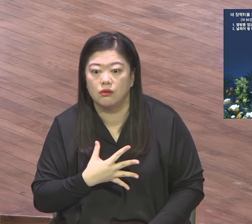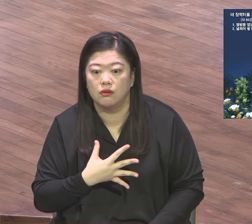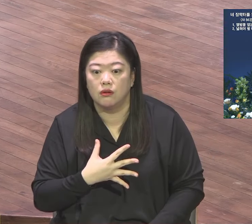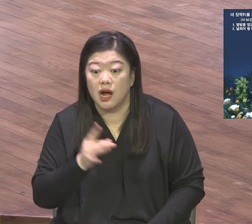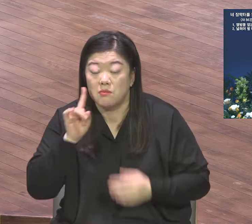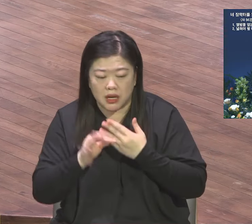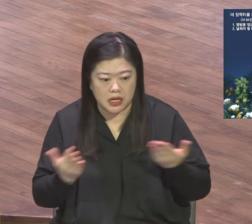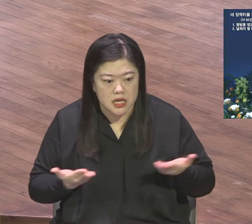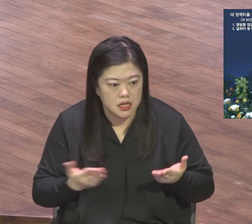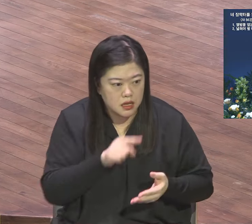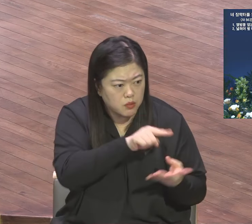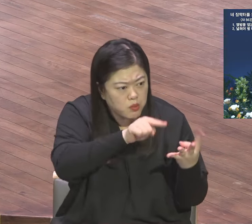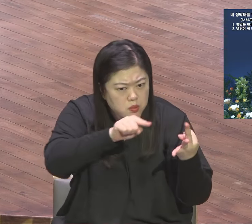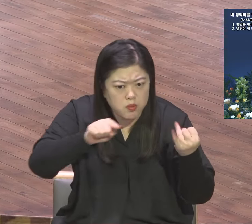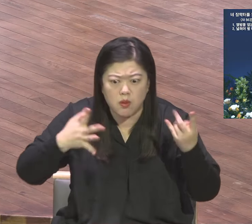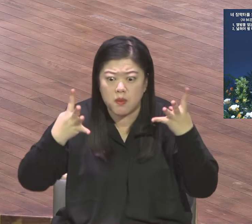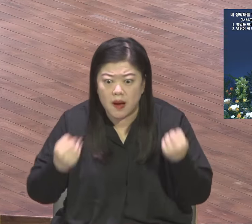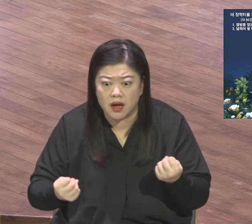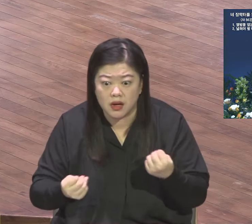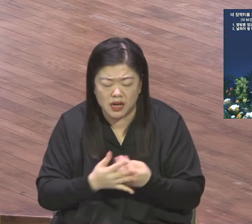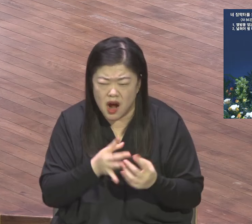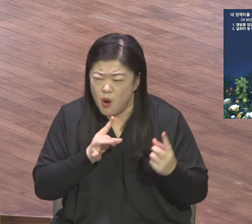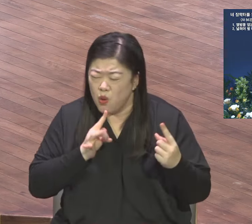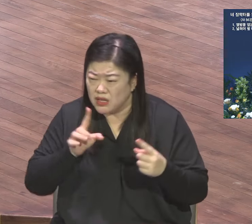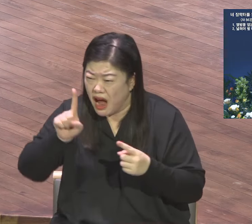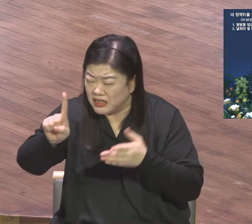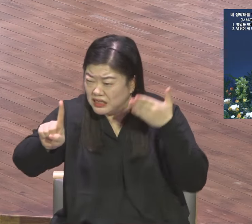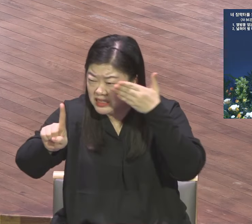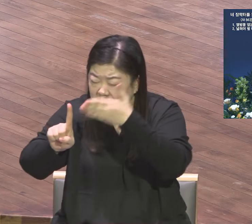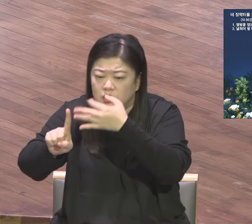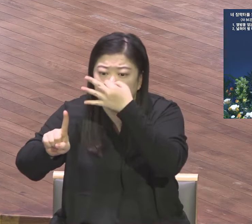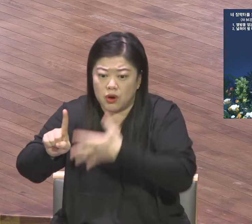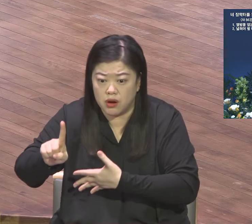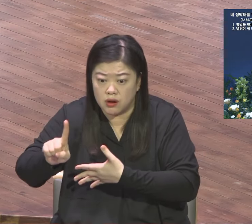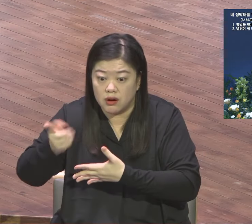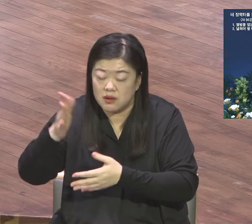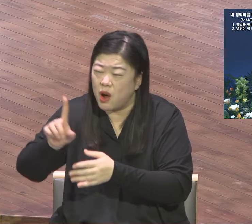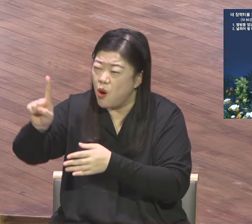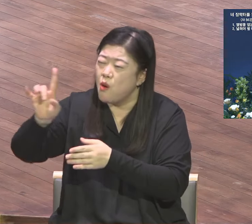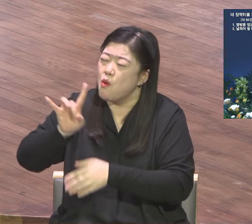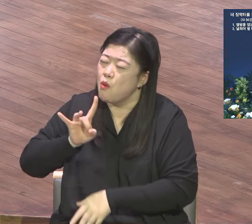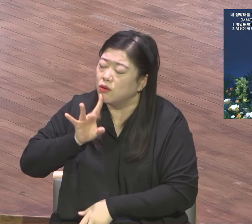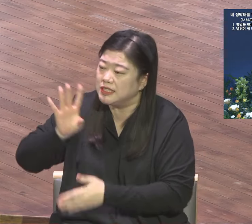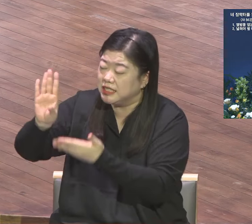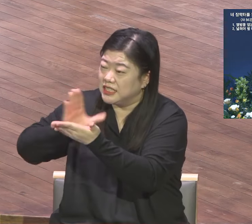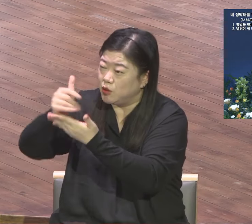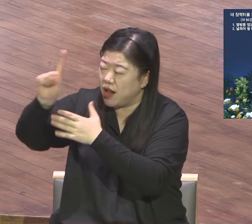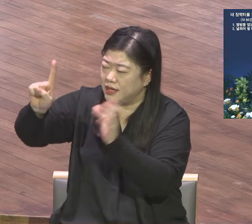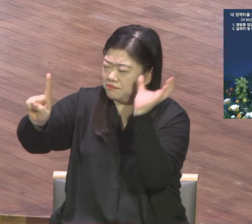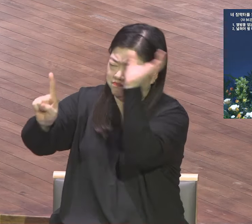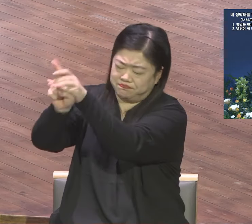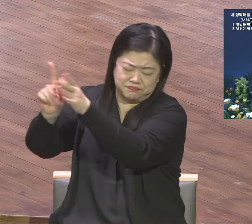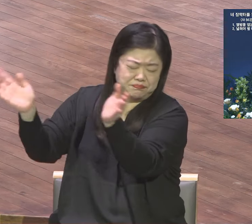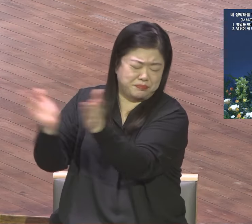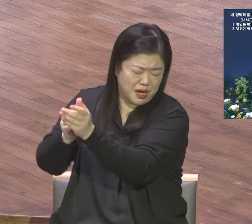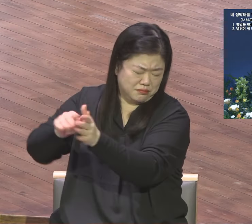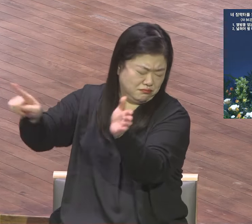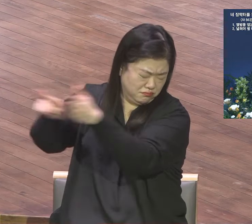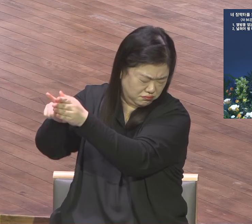내가 주도 알라 그러니까 오직 그리스도로 결론한 인생 오직 하나님 나라 확장의